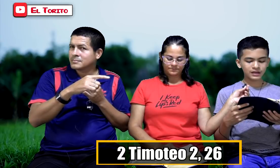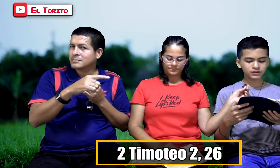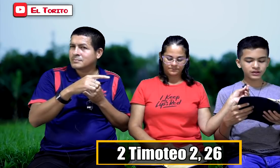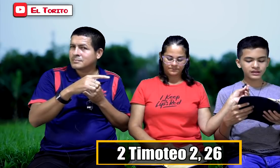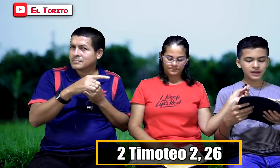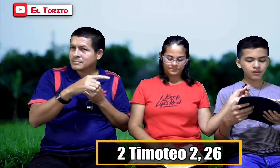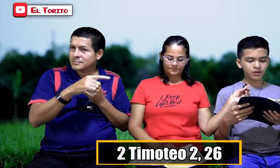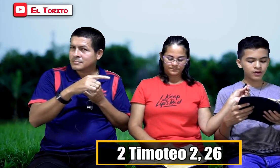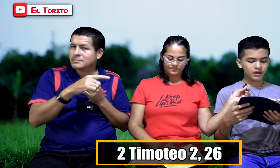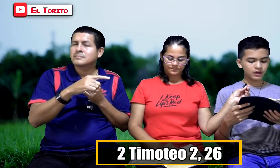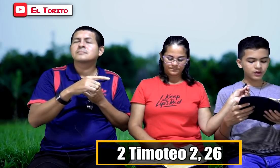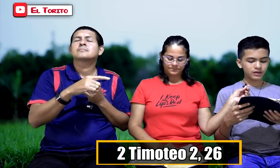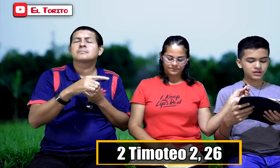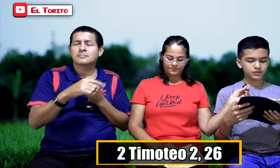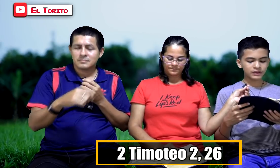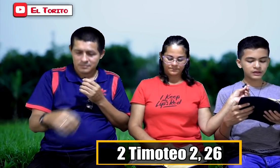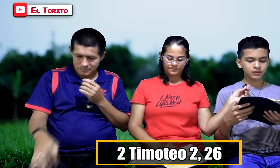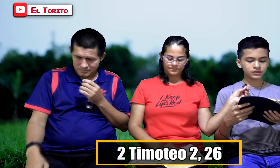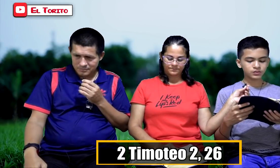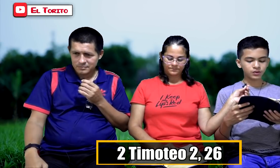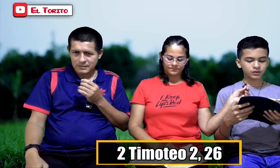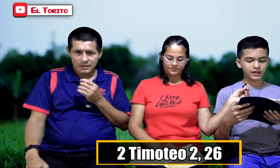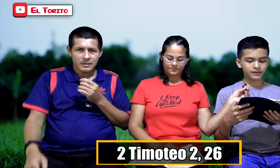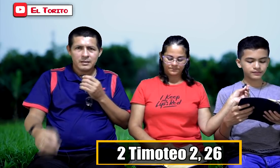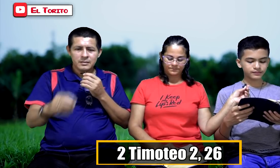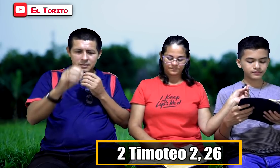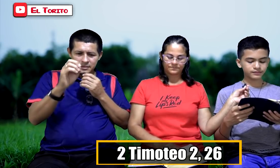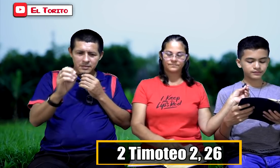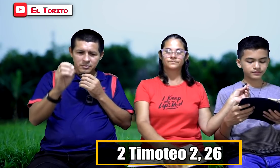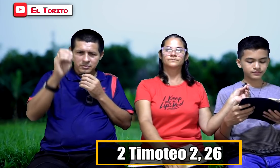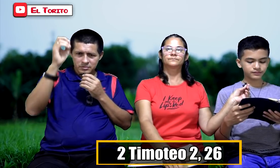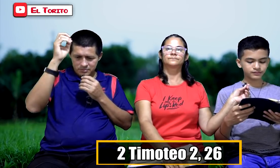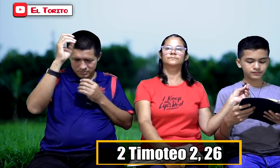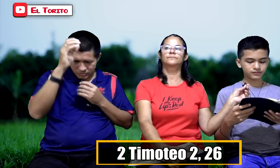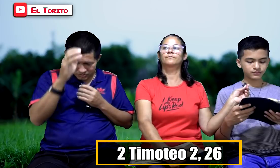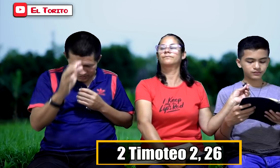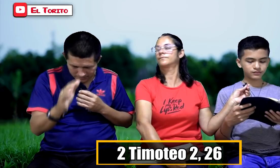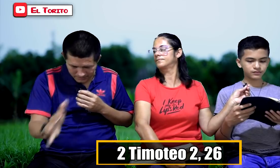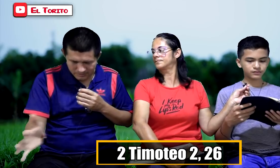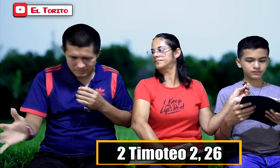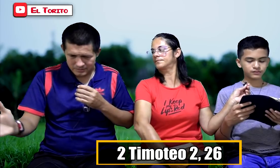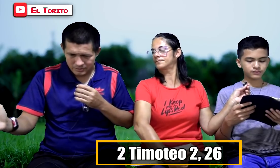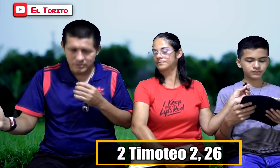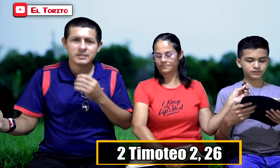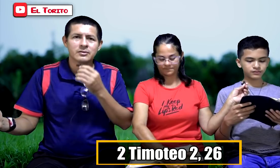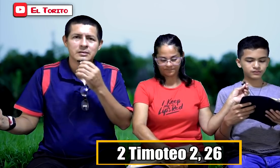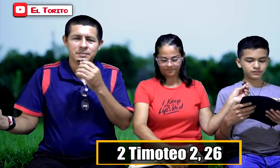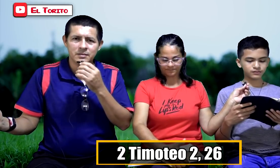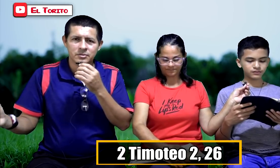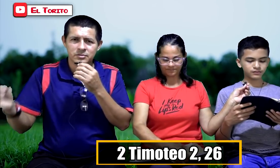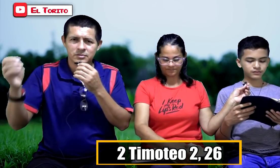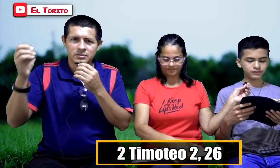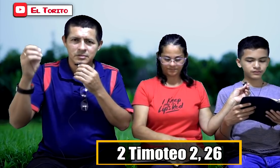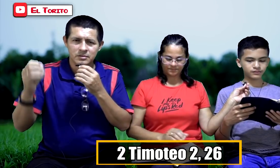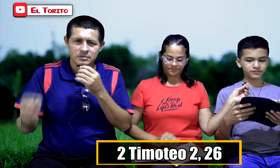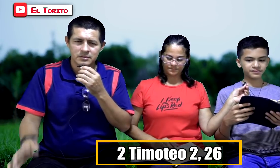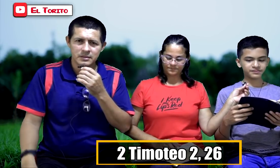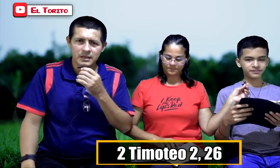lazos del diablo que los tiene sometidos a su voluntad. Y terminamos. Otra vez. Con eso nos despedimos. Dale,